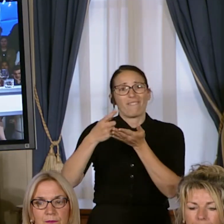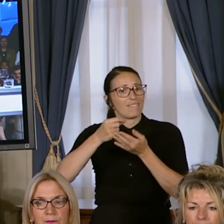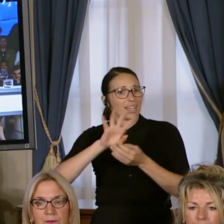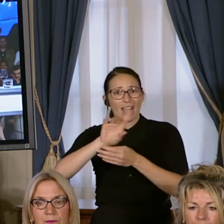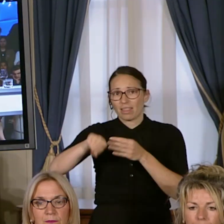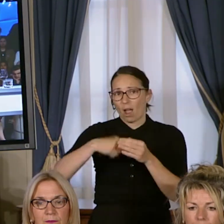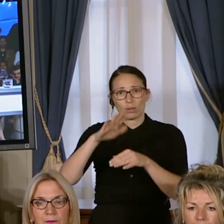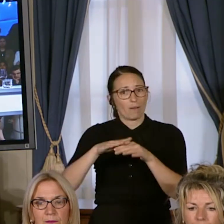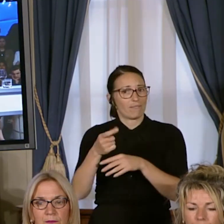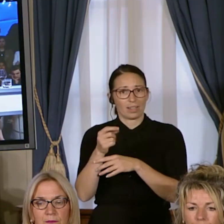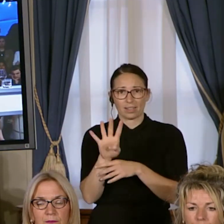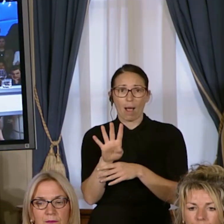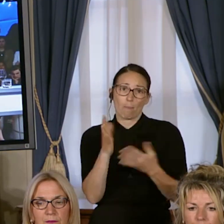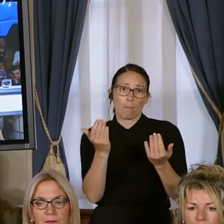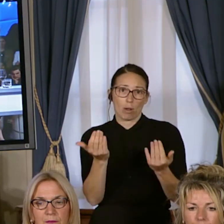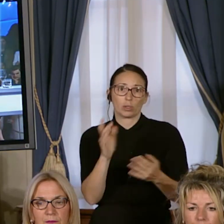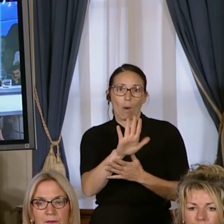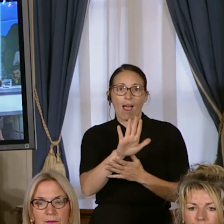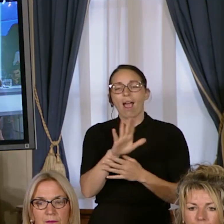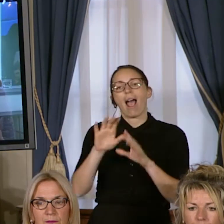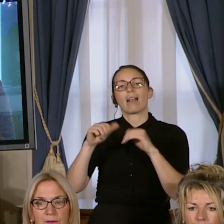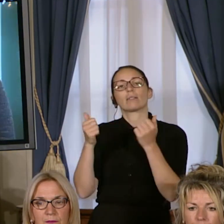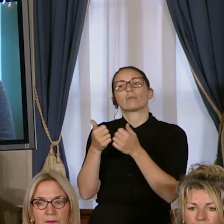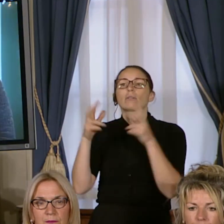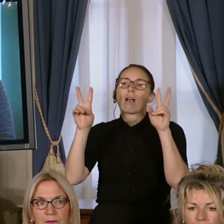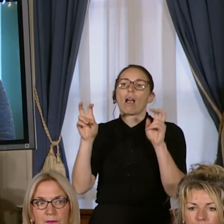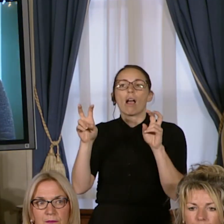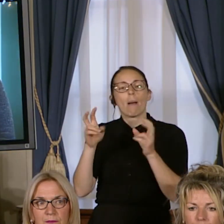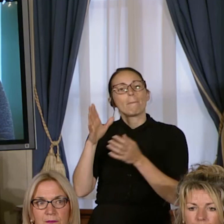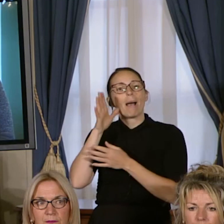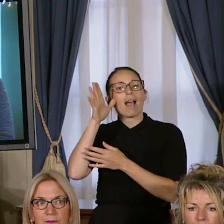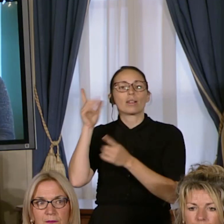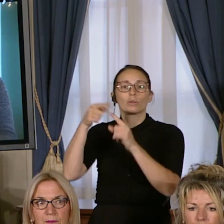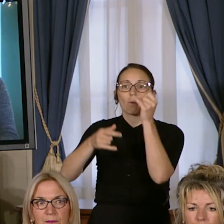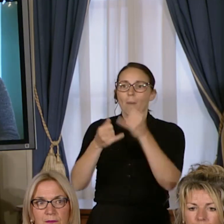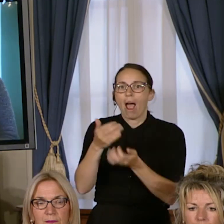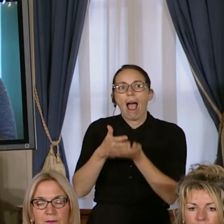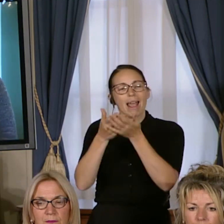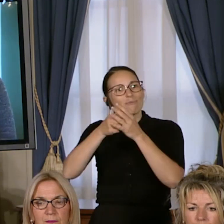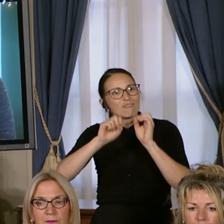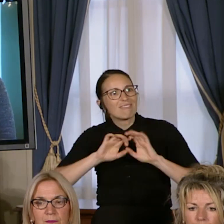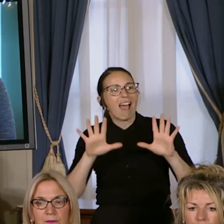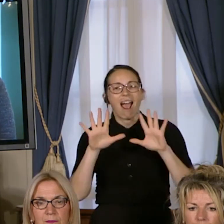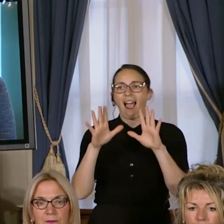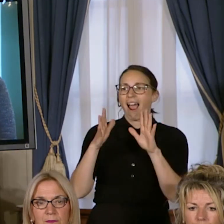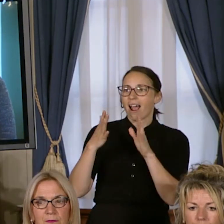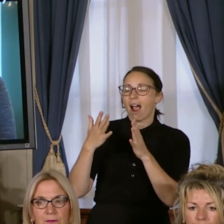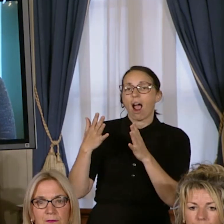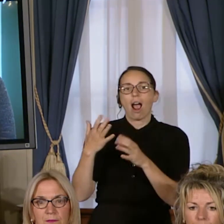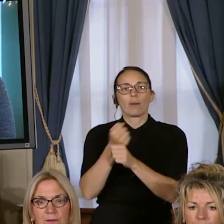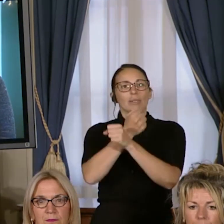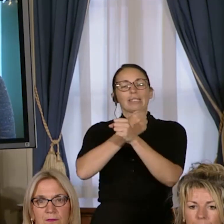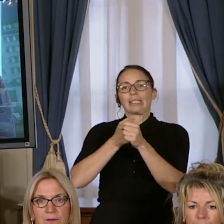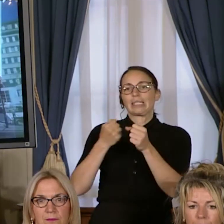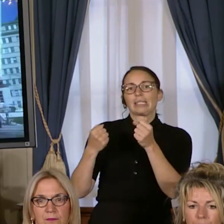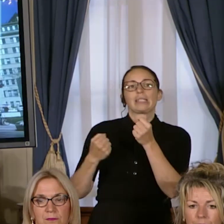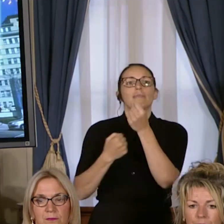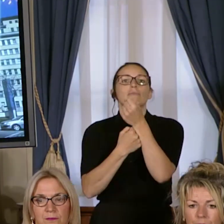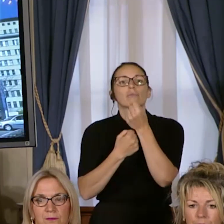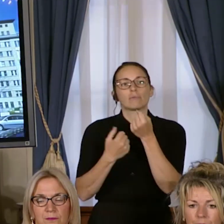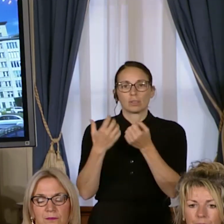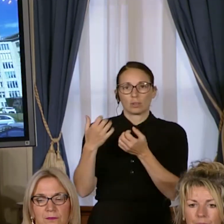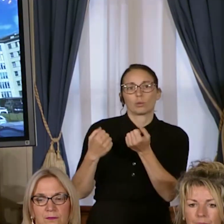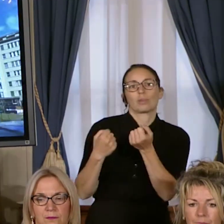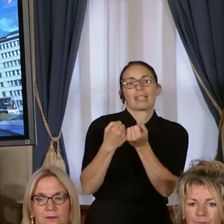heures sur 24. Donc, les jusqu'au bout ont aidé à éclaircir tout ça et à obtenir du soutien financier. C'est aussi qui est non négligeable,